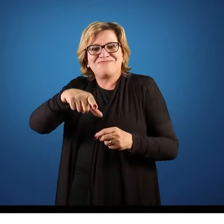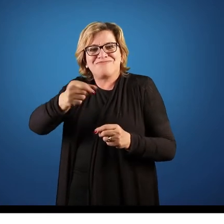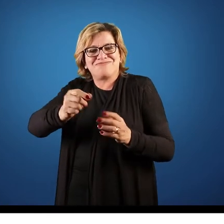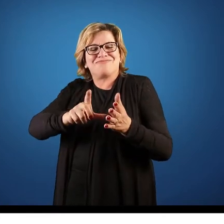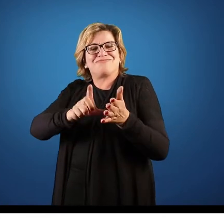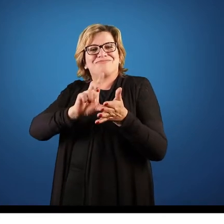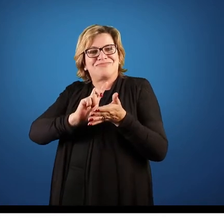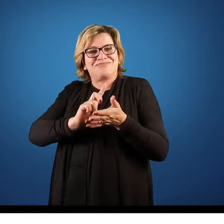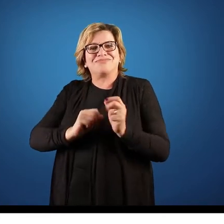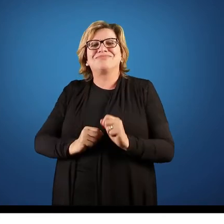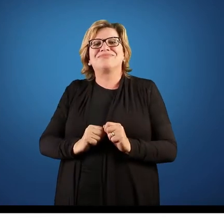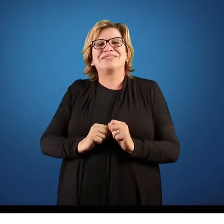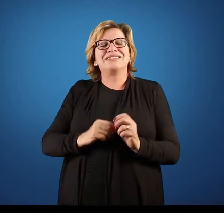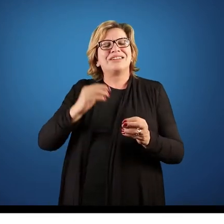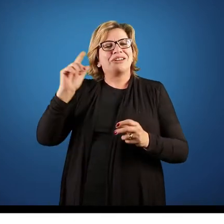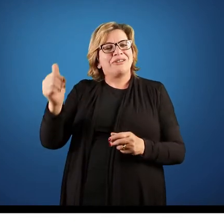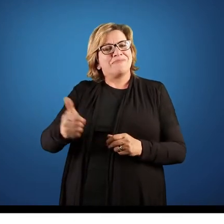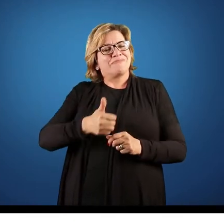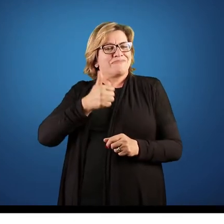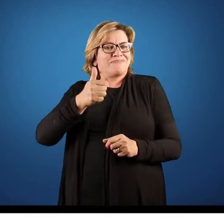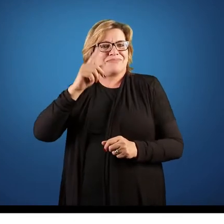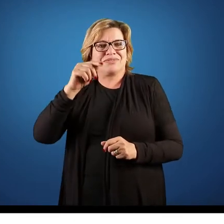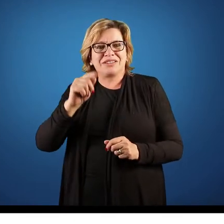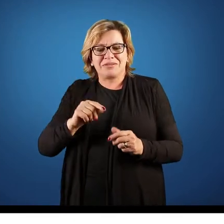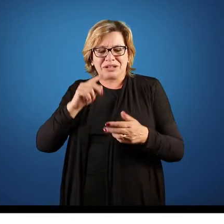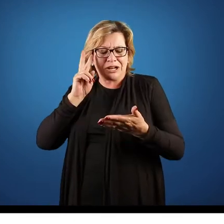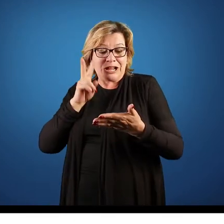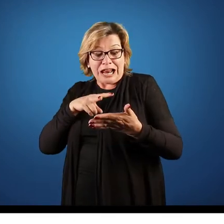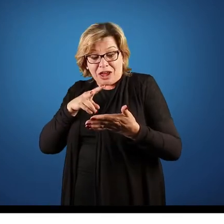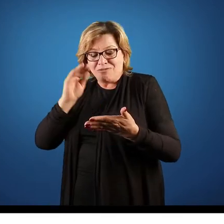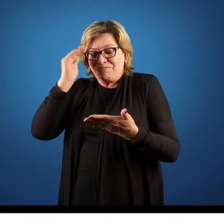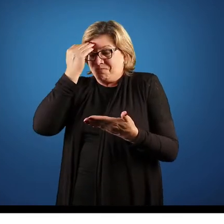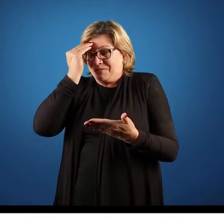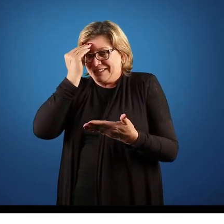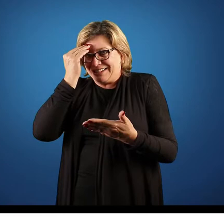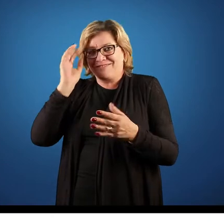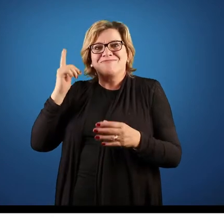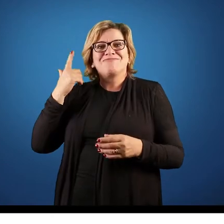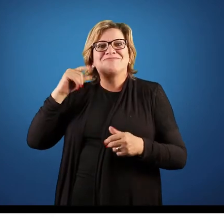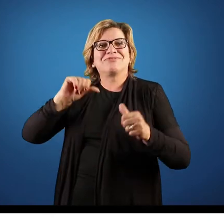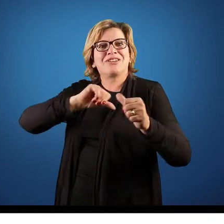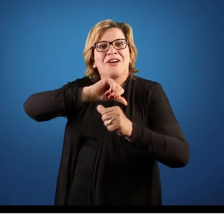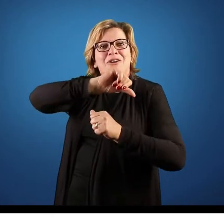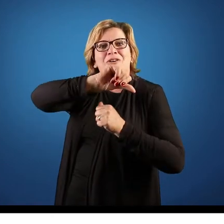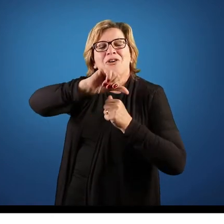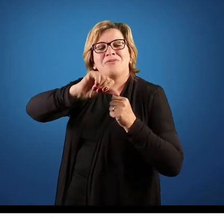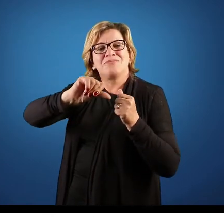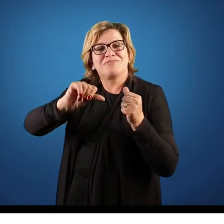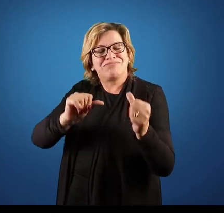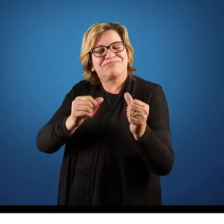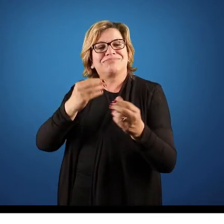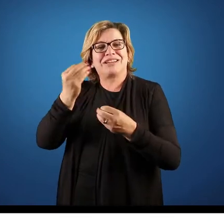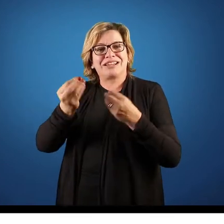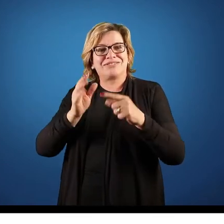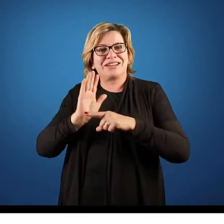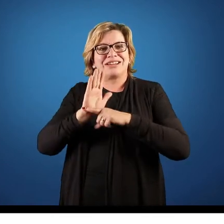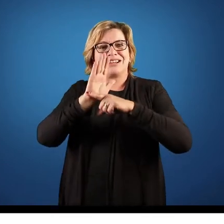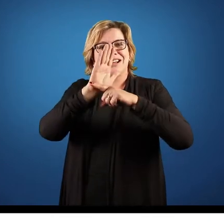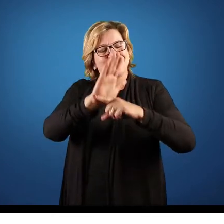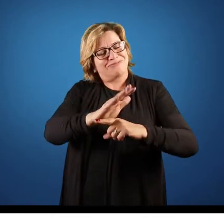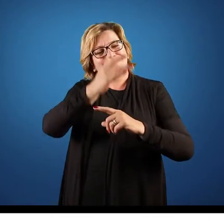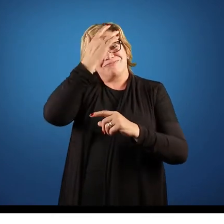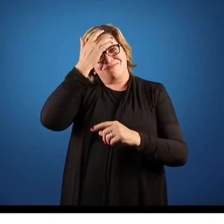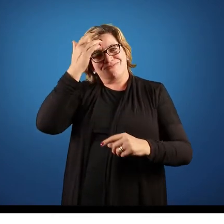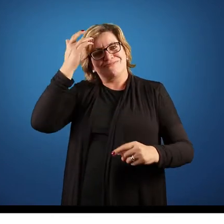decisão, ele entendeu essas informações e conseguiu fazer, transformar isso em alguma coisa que vai auxiliar o nosso